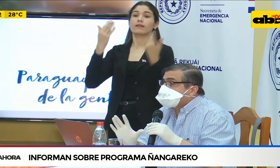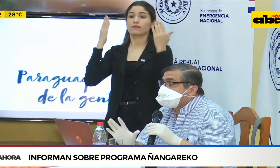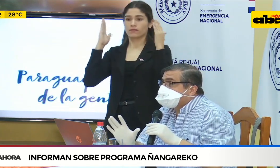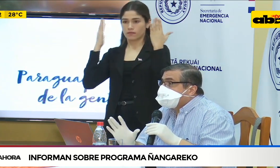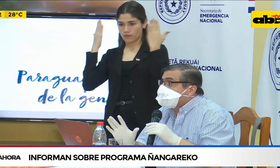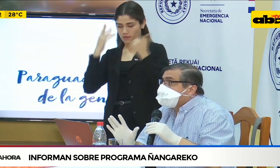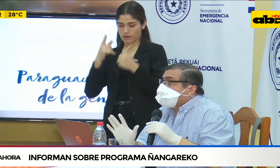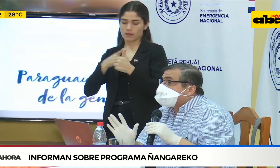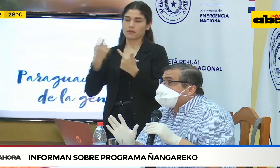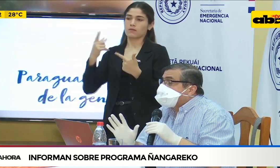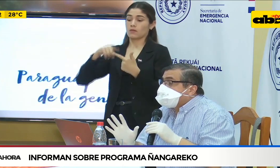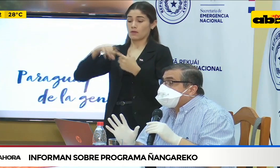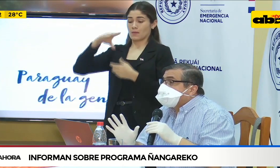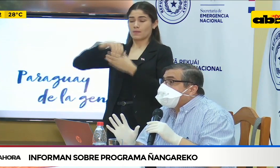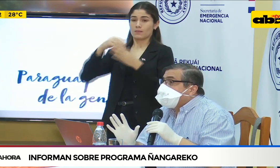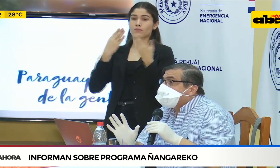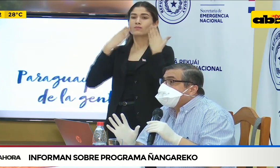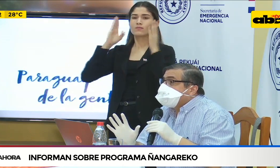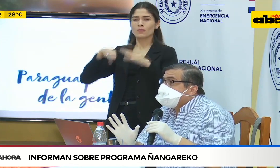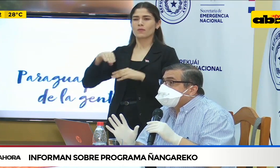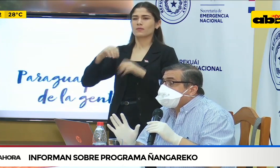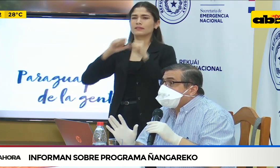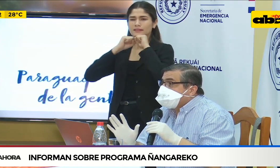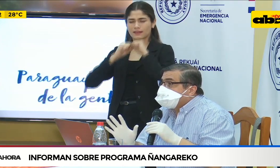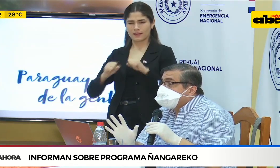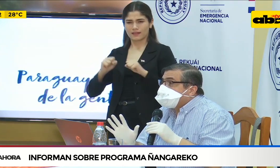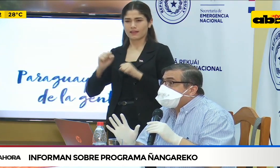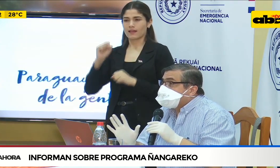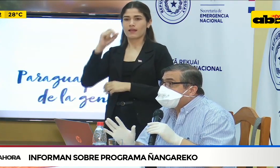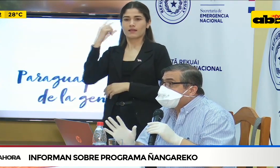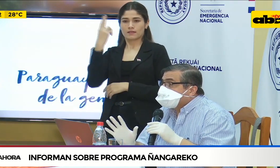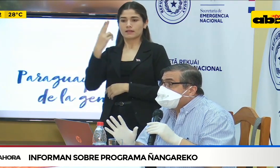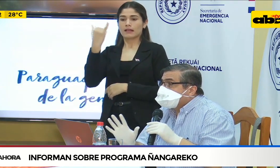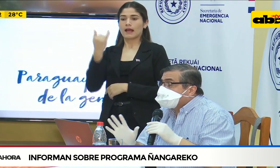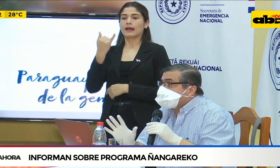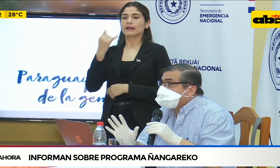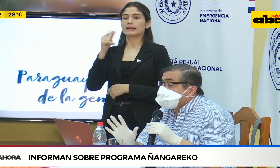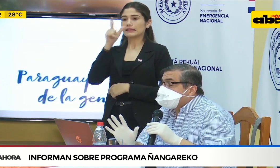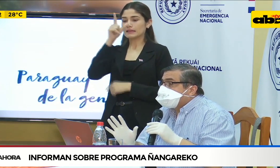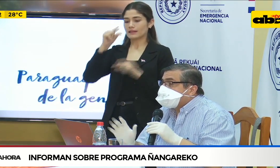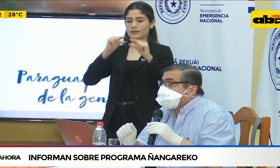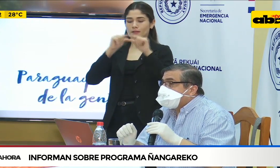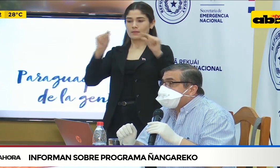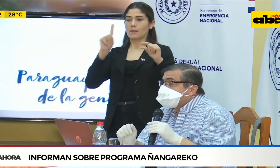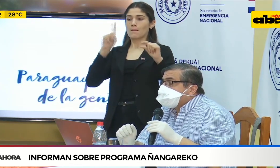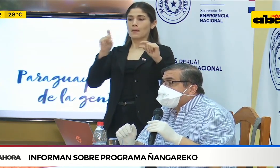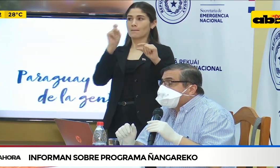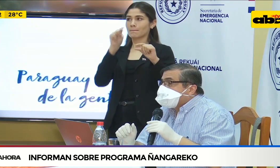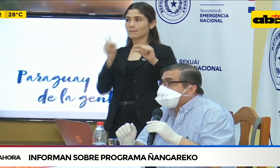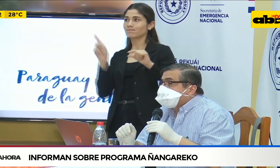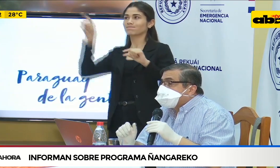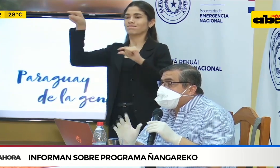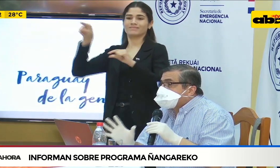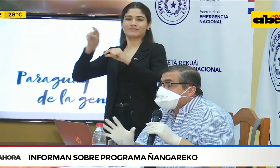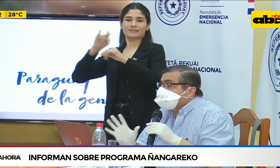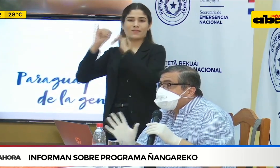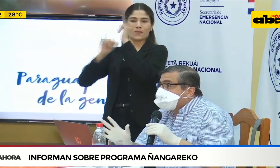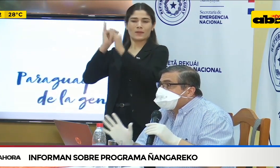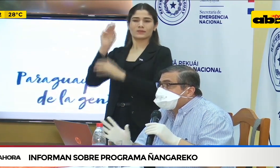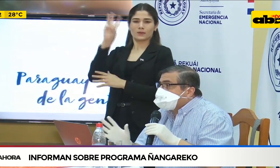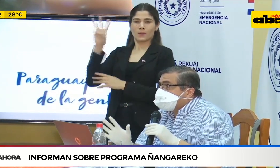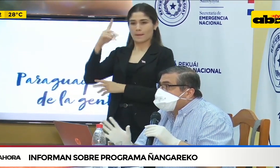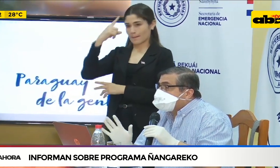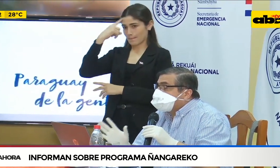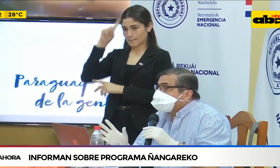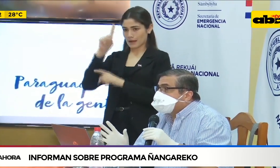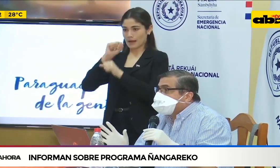de la Senat, estamos dando el link directo a la nube para la consulta, que es un parche inmediato